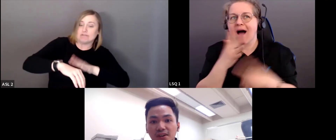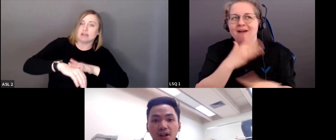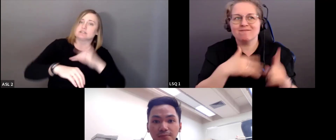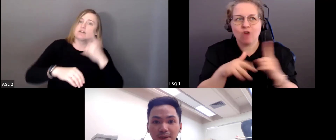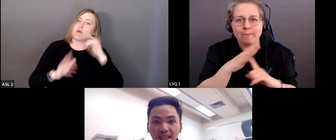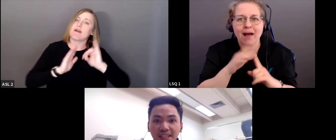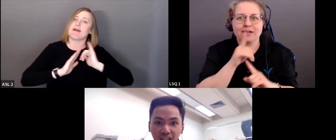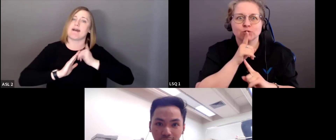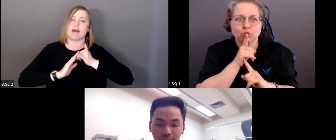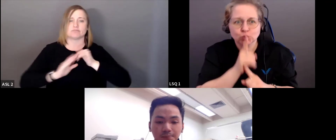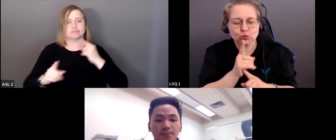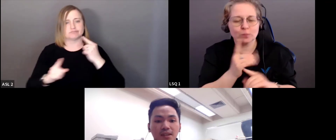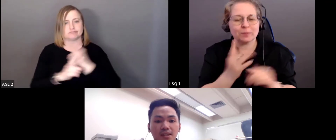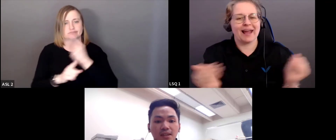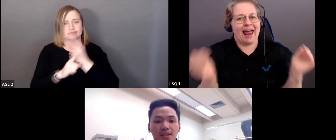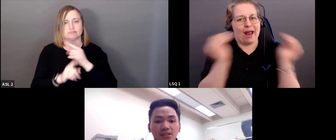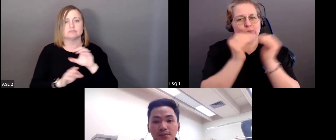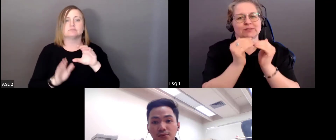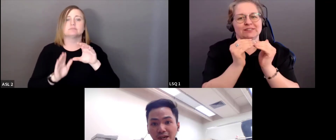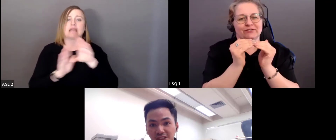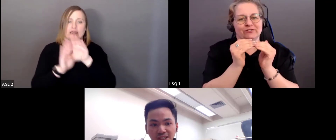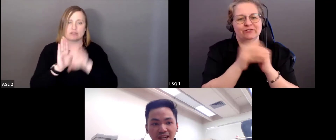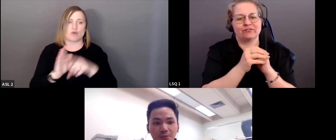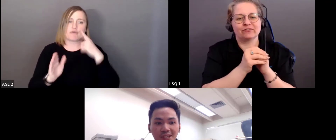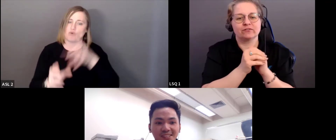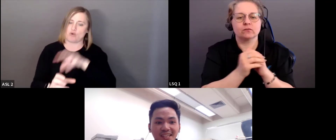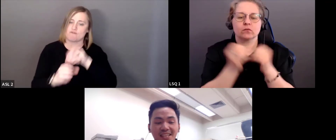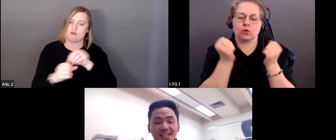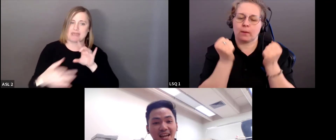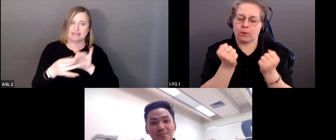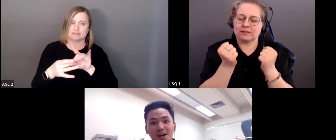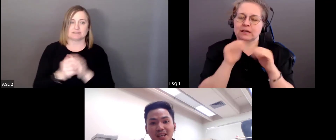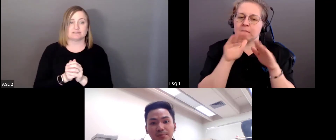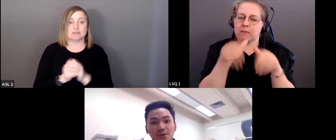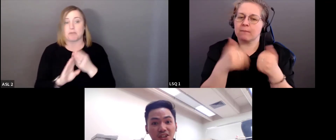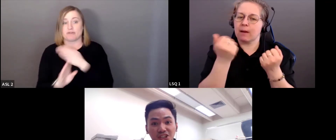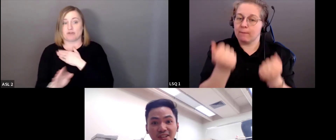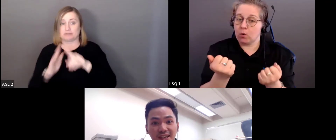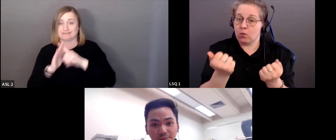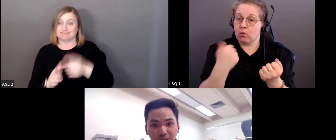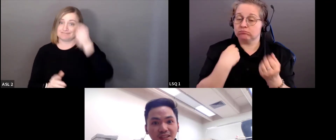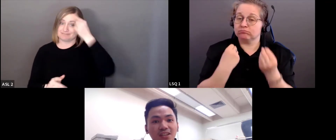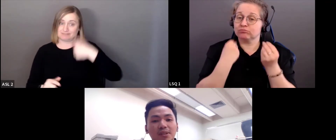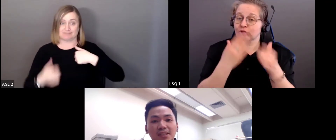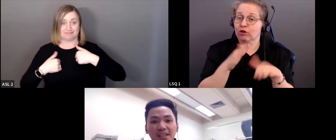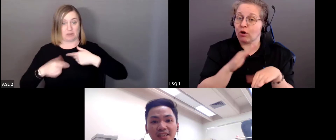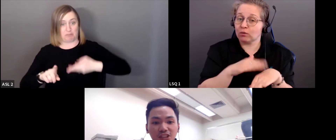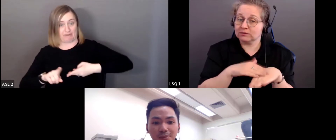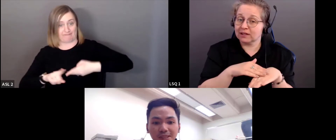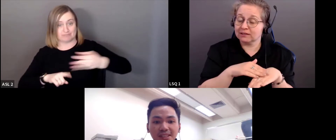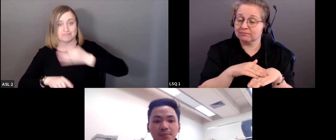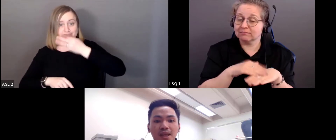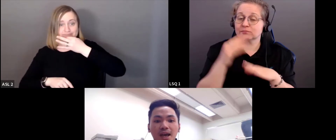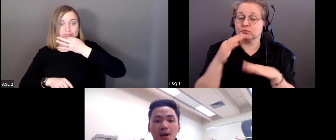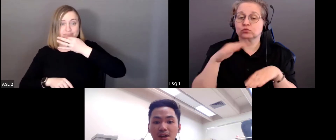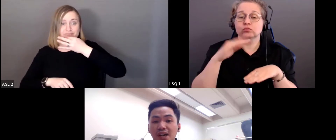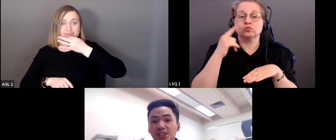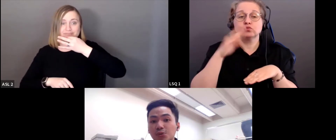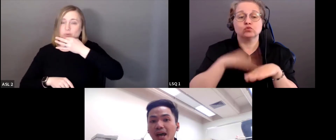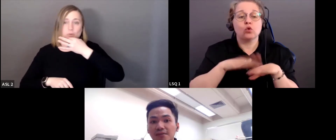et inclusif. Et peut-être que je pourrai donner quelques conseils sur la façon éthique de s'engager.